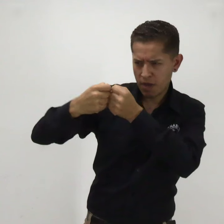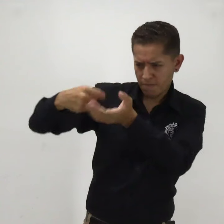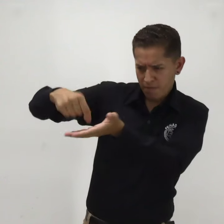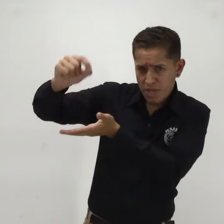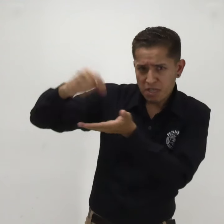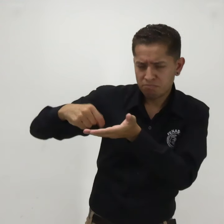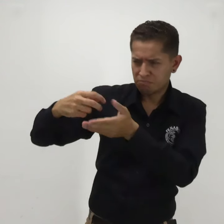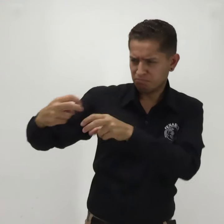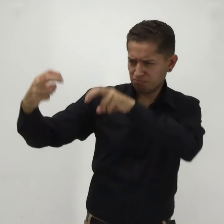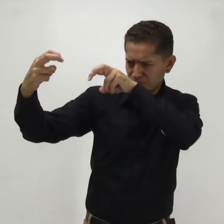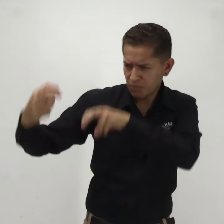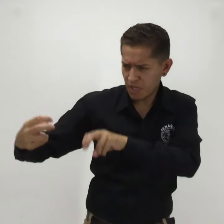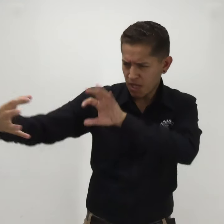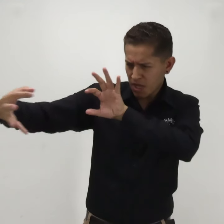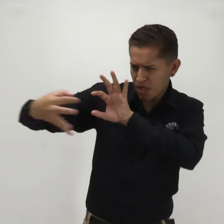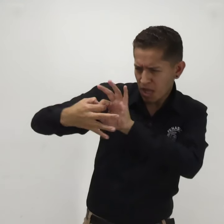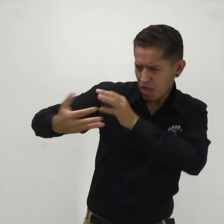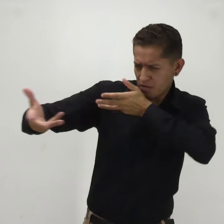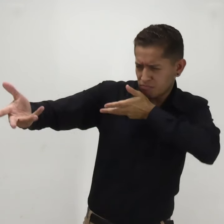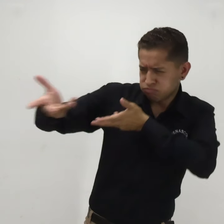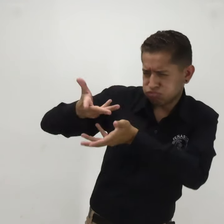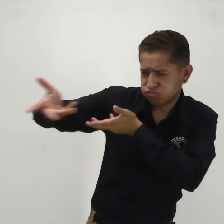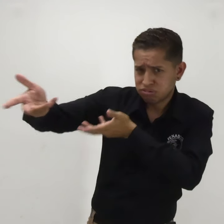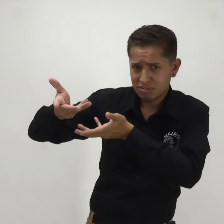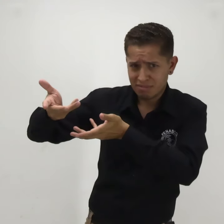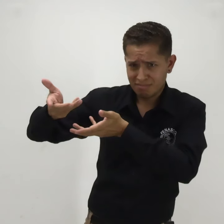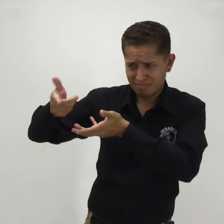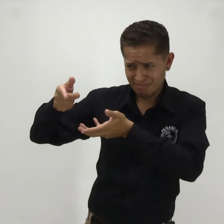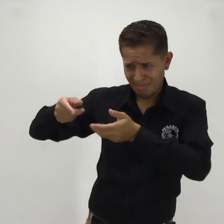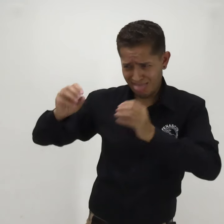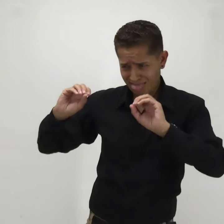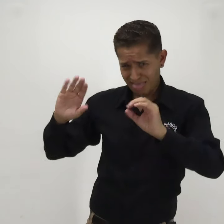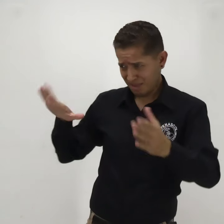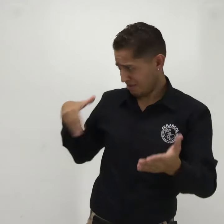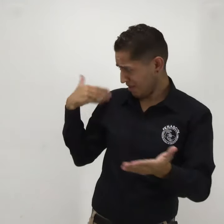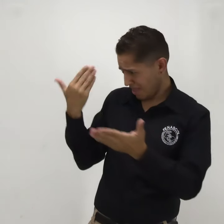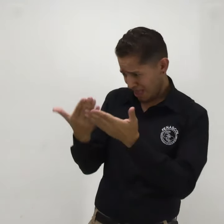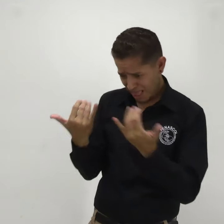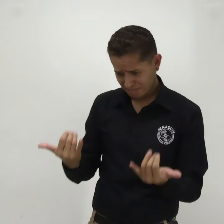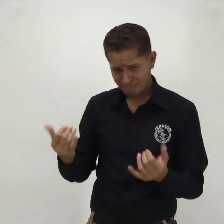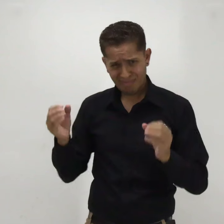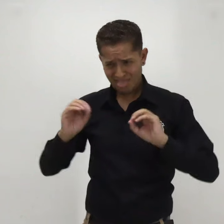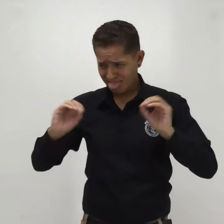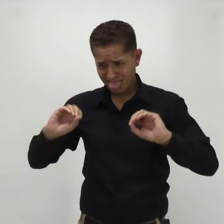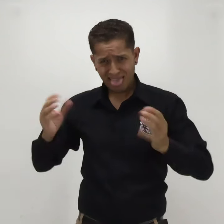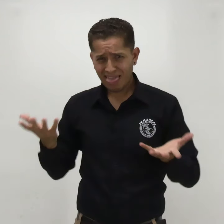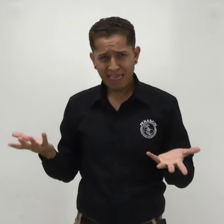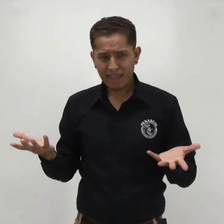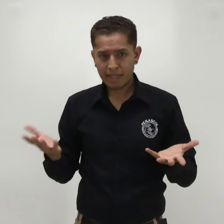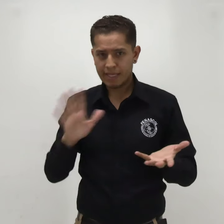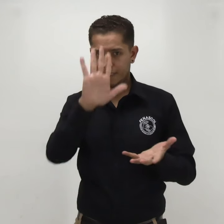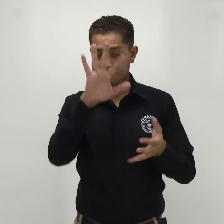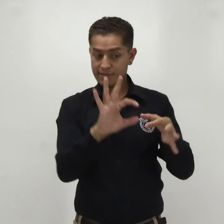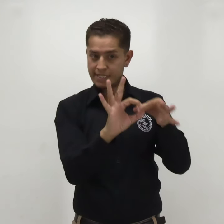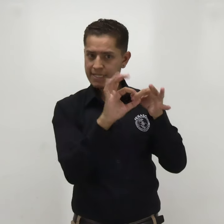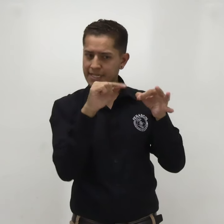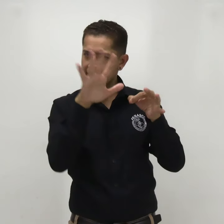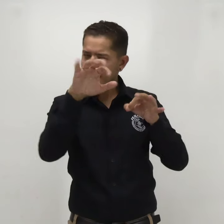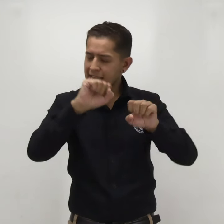Es importante aclarar que FENASCOL en su misionalidad no tiene la